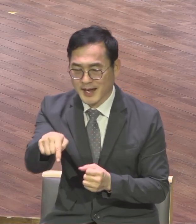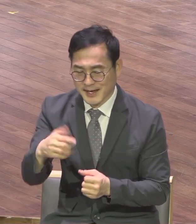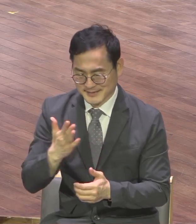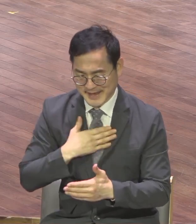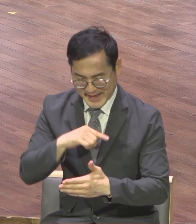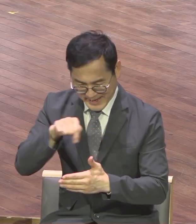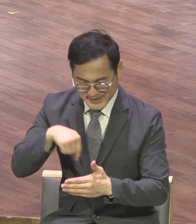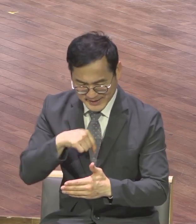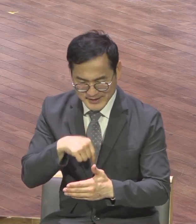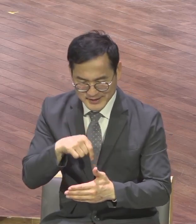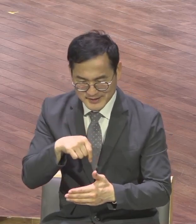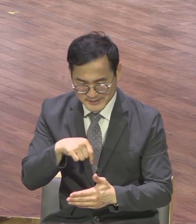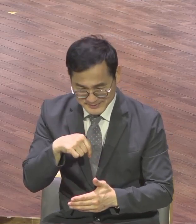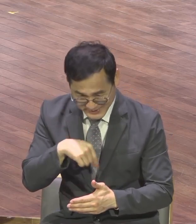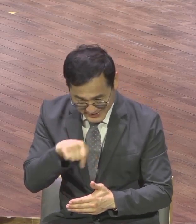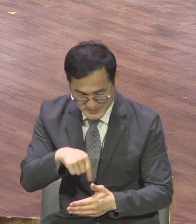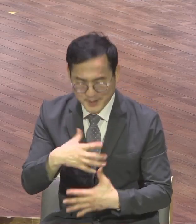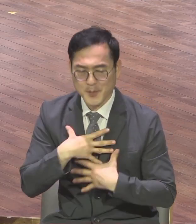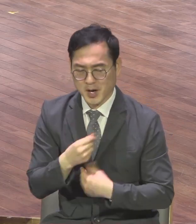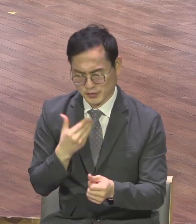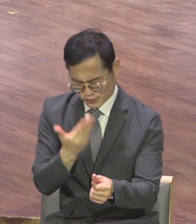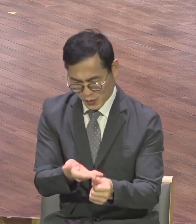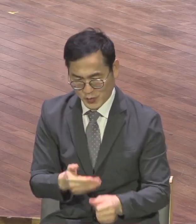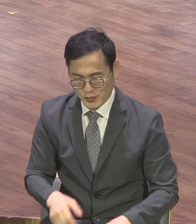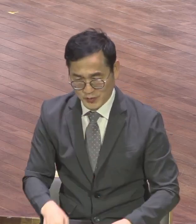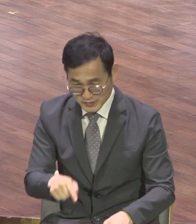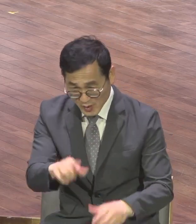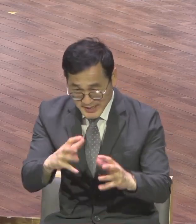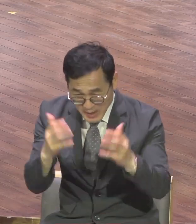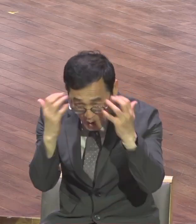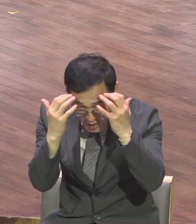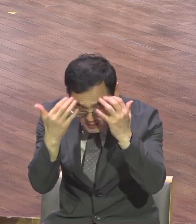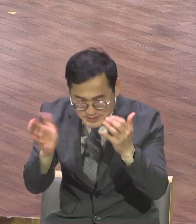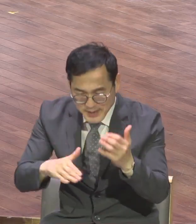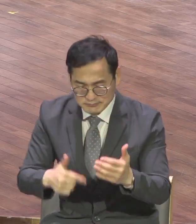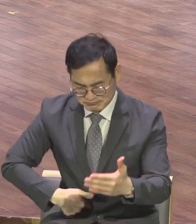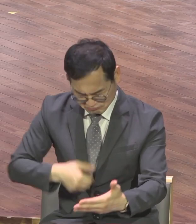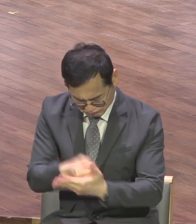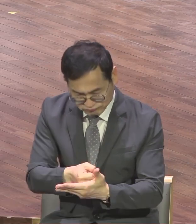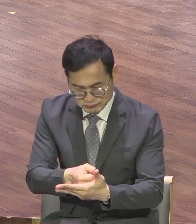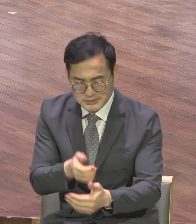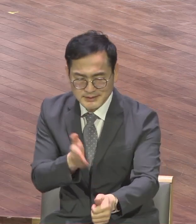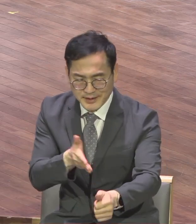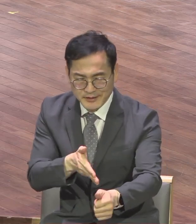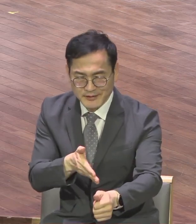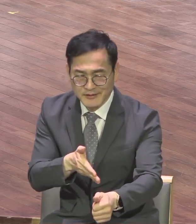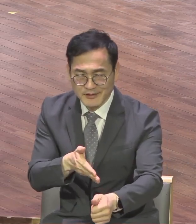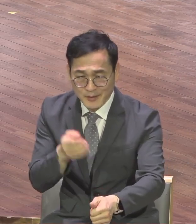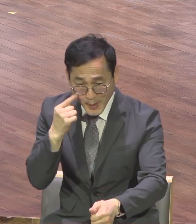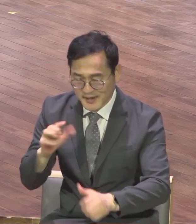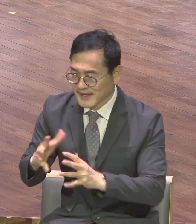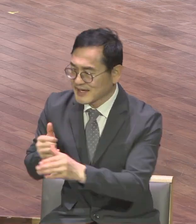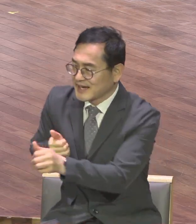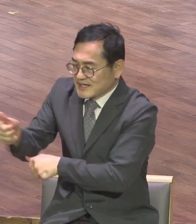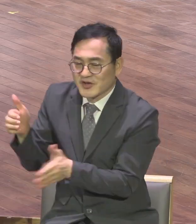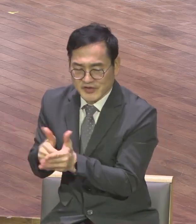누리게 하려 하므라 세상에서 네가 환란당하나 반대하라 내가 세상을 이겼노라 두려워하지 마라